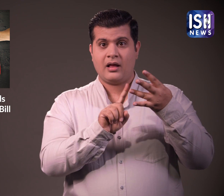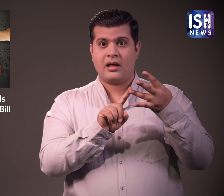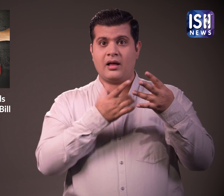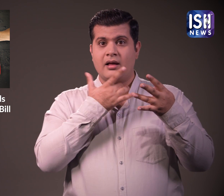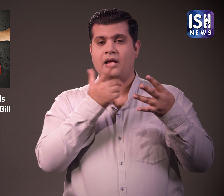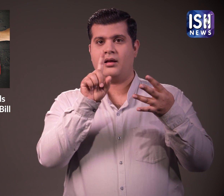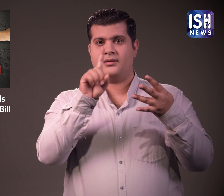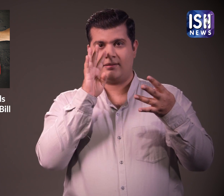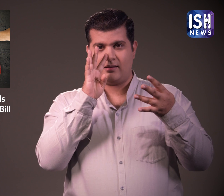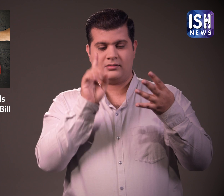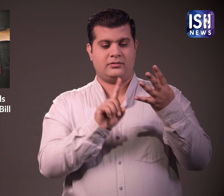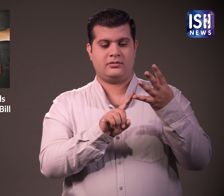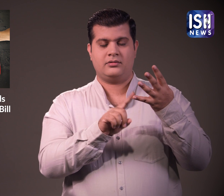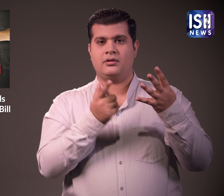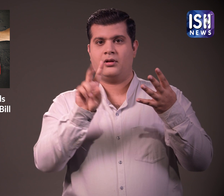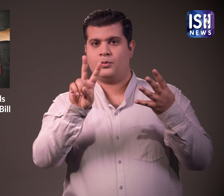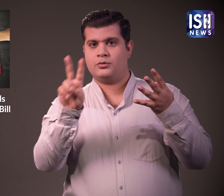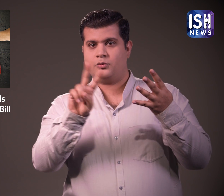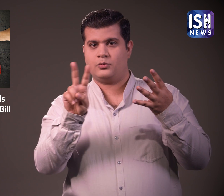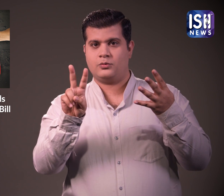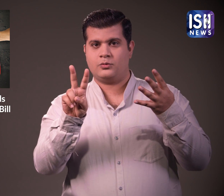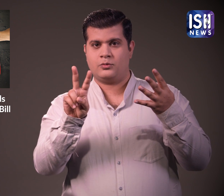अन्यदो 19 और 22 वर्ष की आयोगे थे